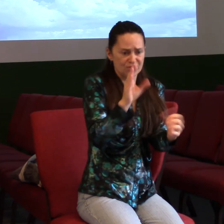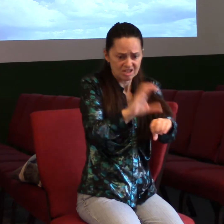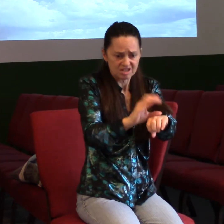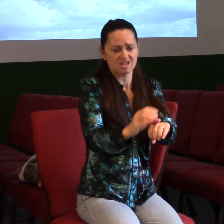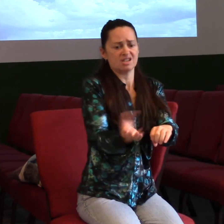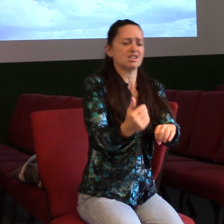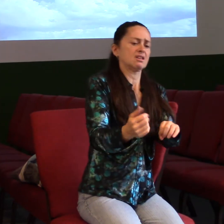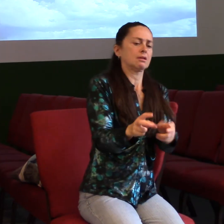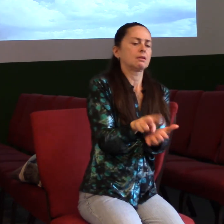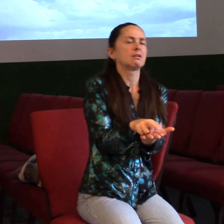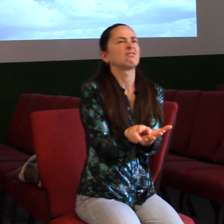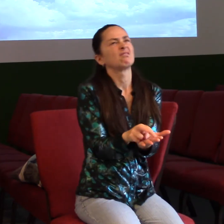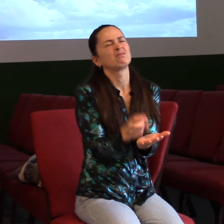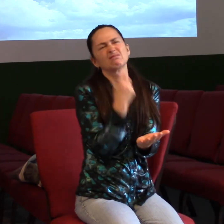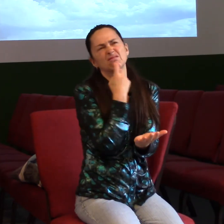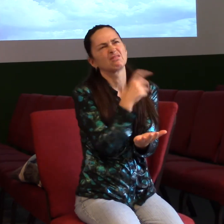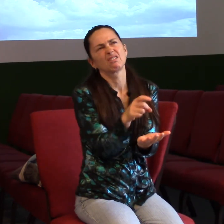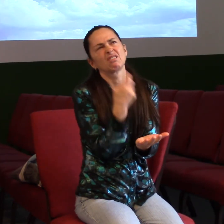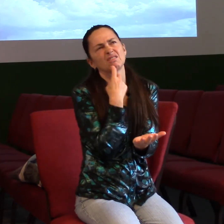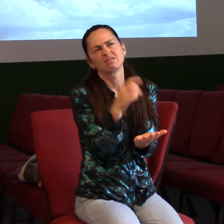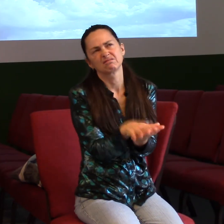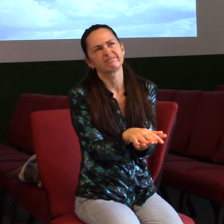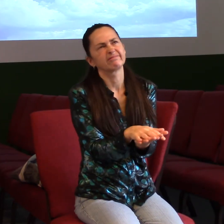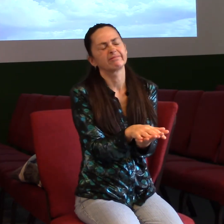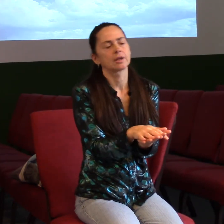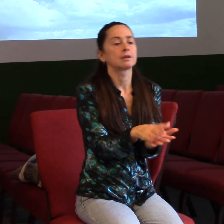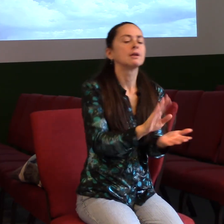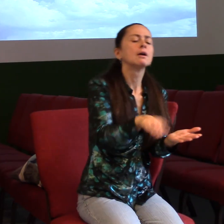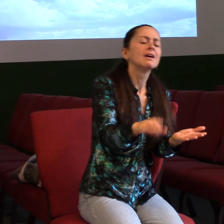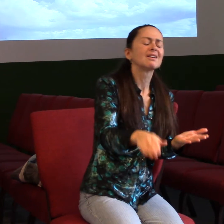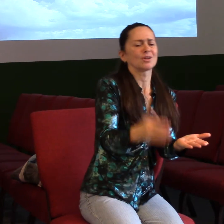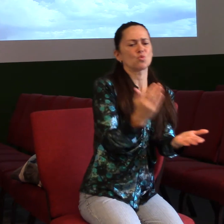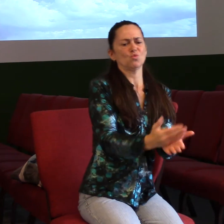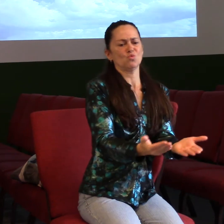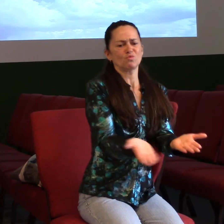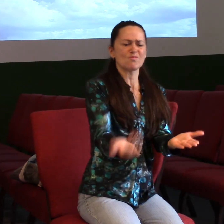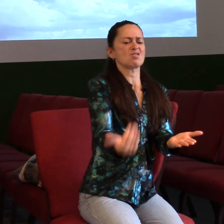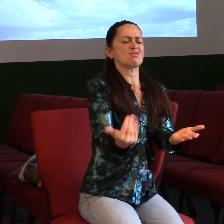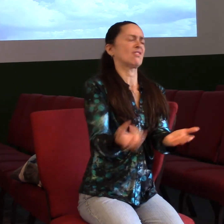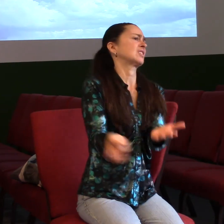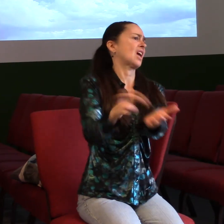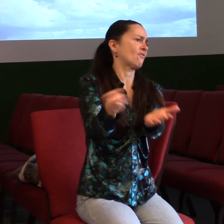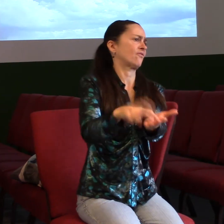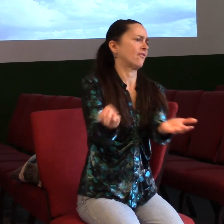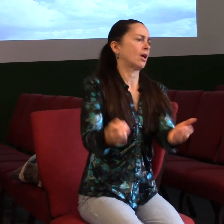Ale mě se nechce. A za chvilku, no ale už bys opravdu nelostávat, za chvilku to začne. Ale mě tam nikdo nemá rád.